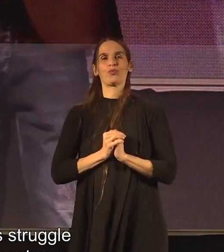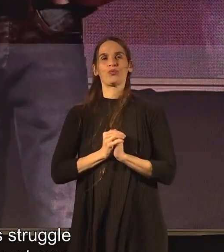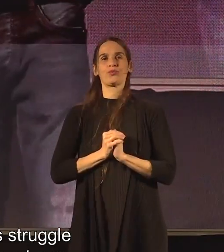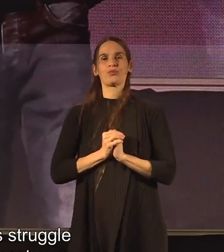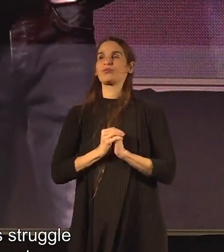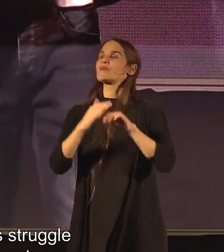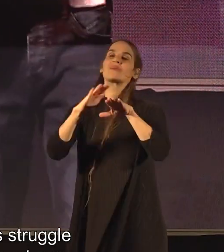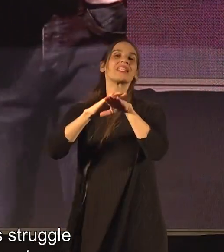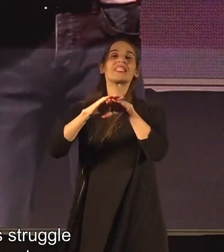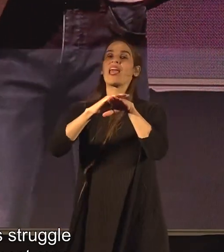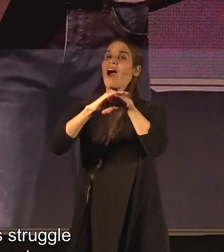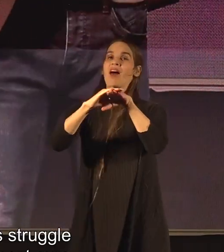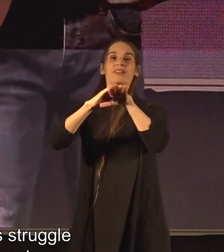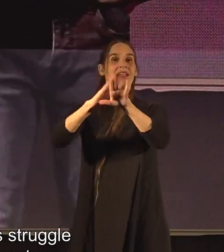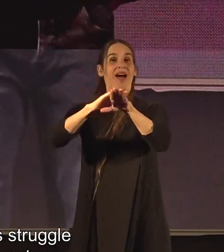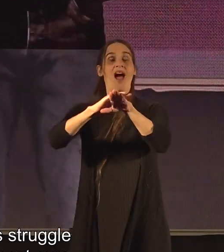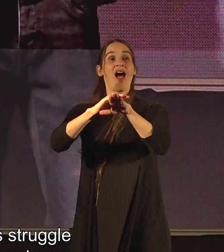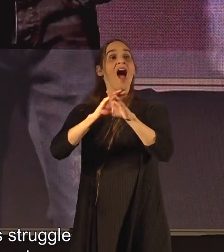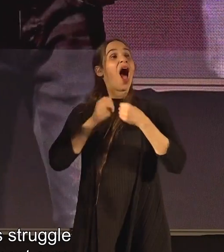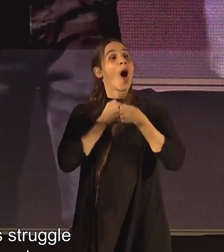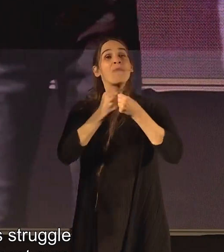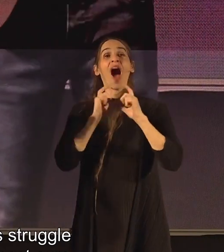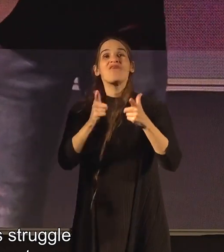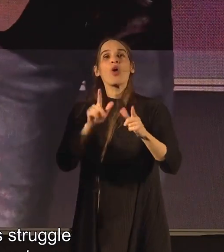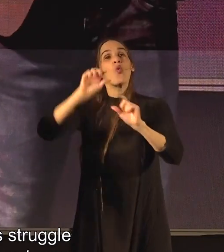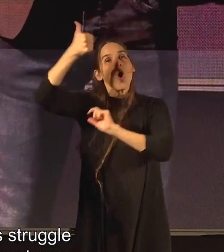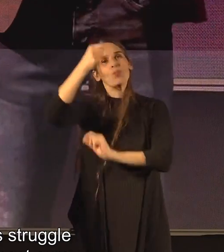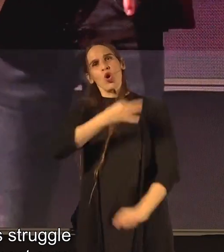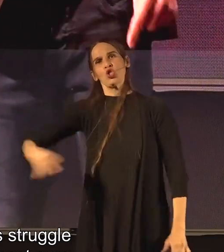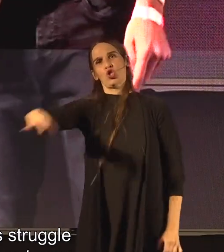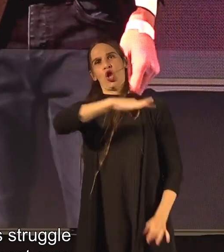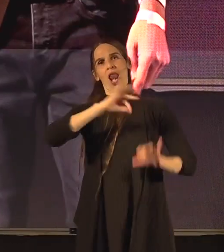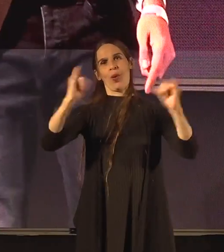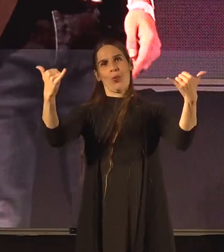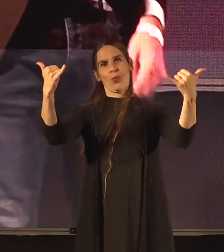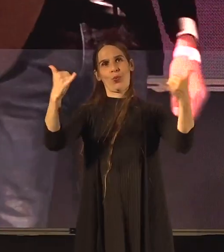סליחה, סליחה המאבק הזה הוא קודם כל שלנו